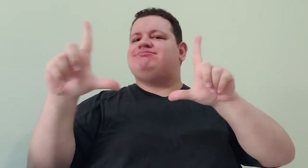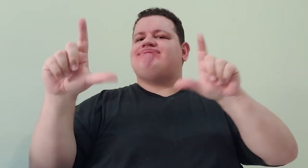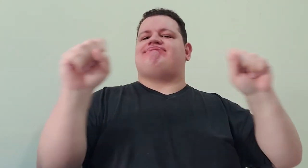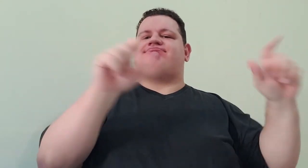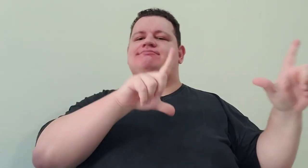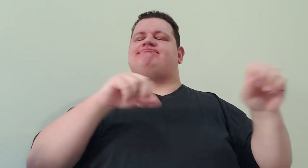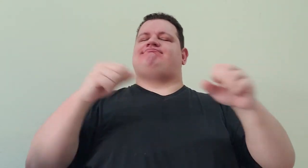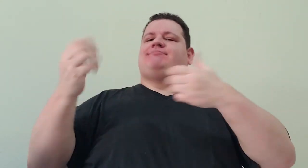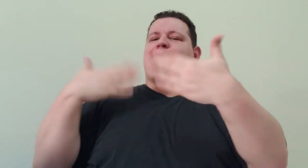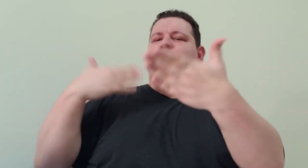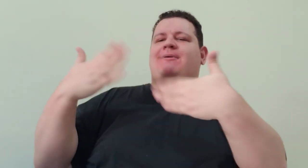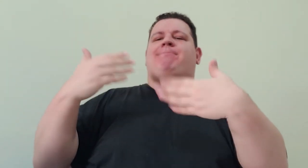o StreamYard